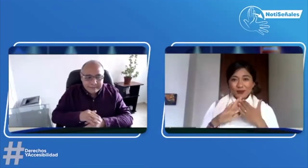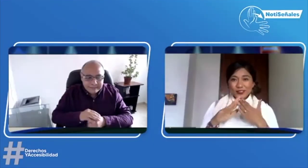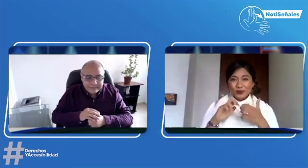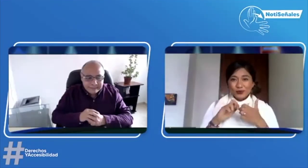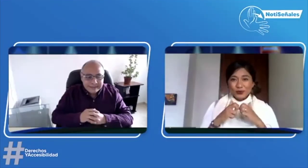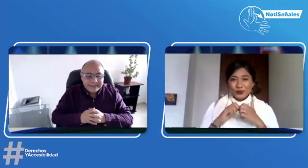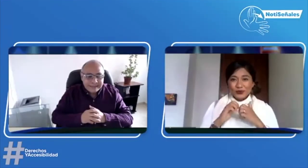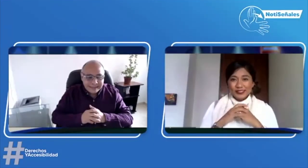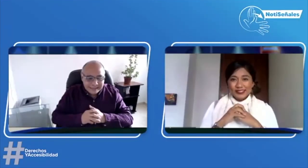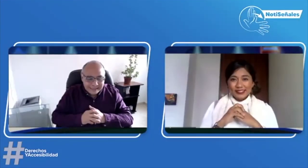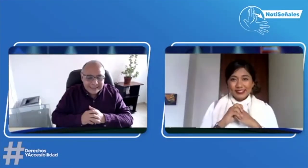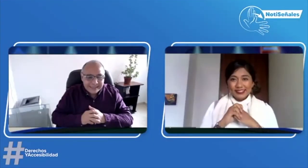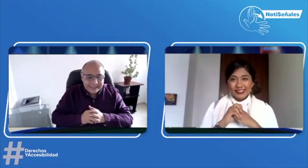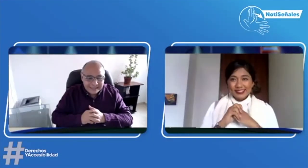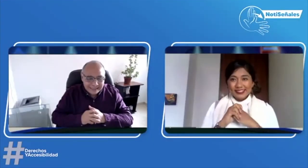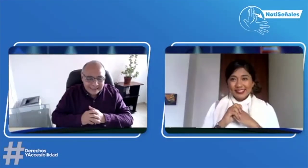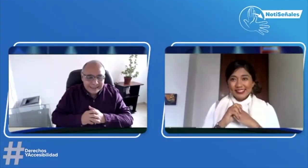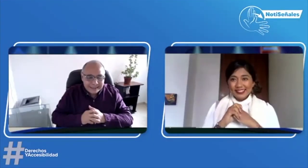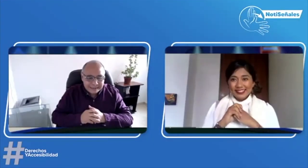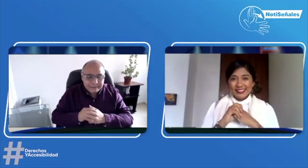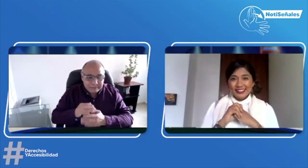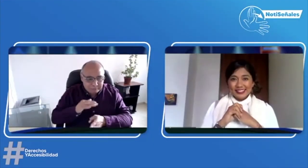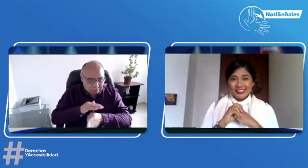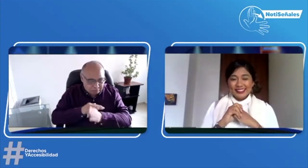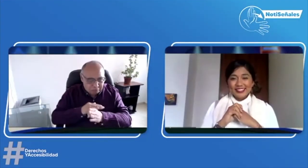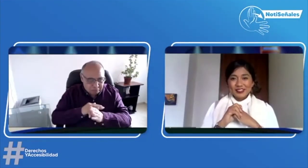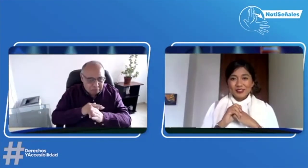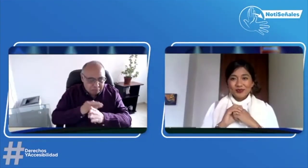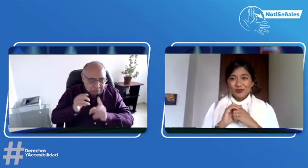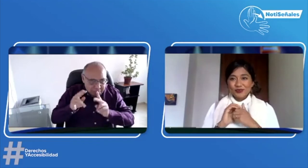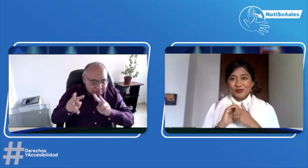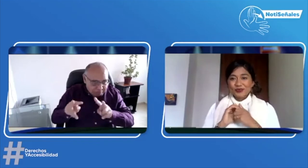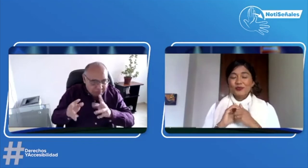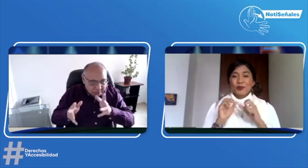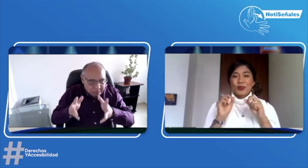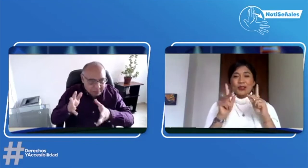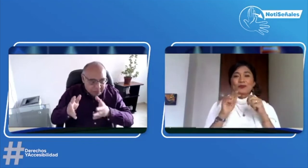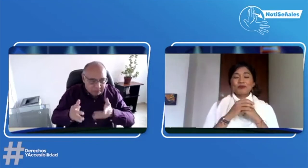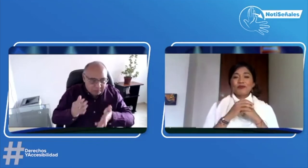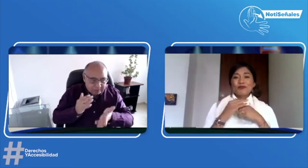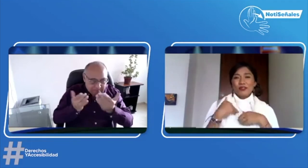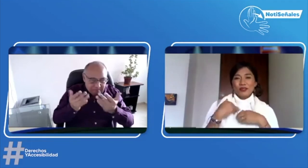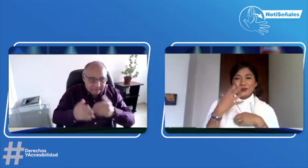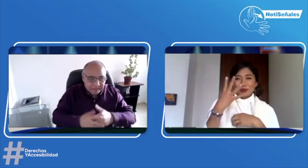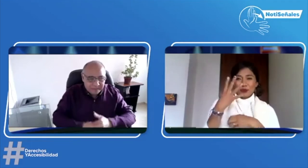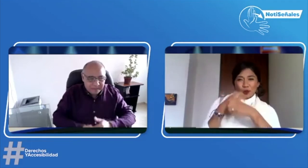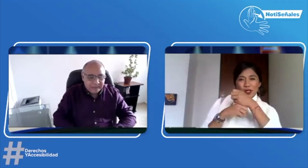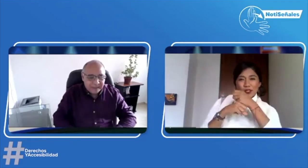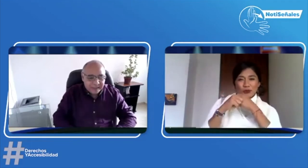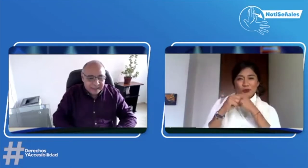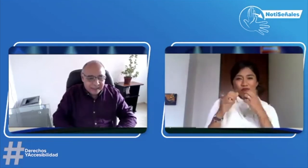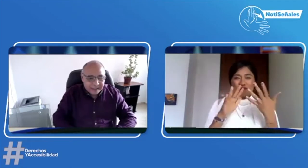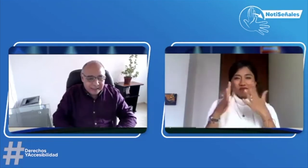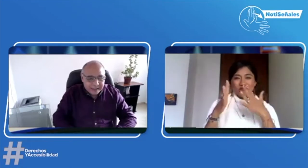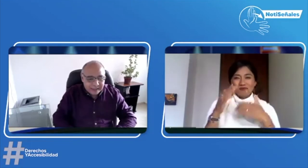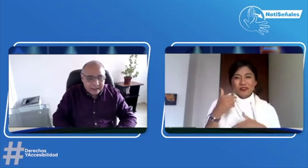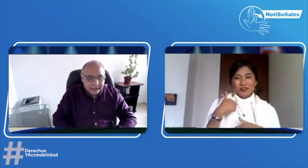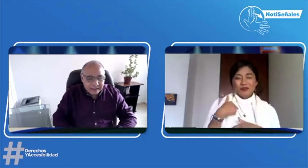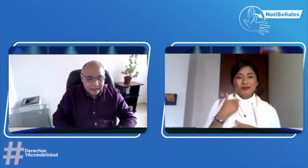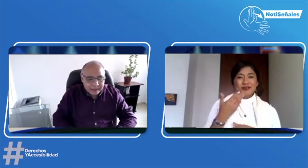Estoy teniendo problemas de internet, qué pena con ustedes. Continúa, continúa, te estamos visualizando adelante. Bueno, les comentaba